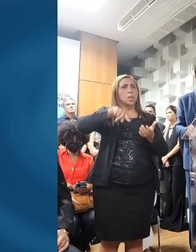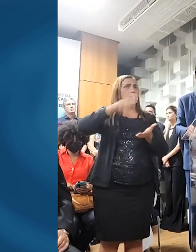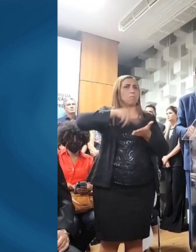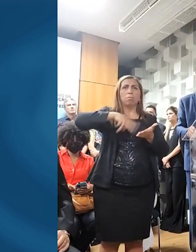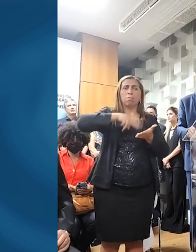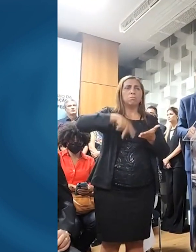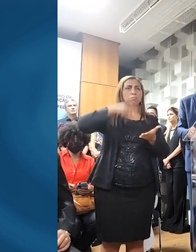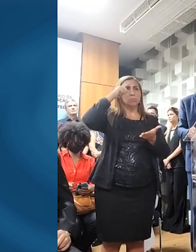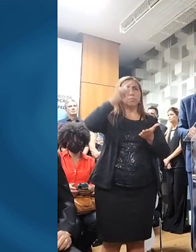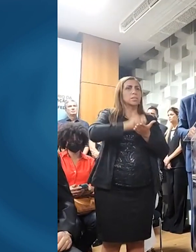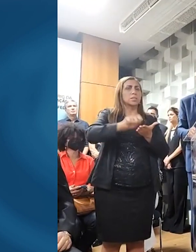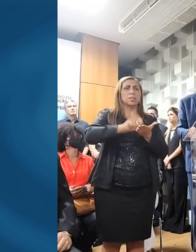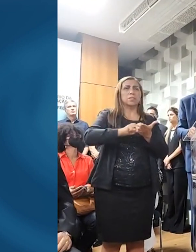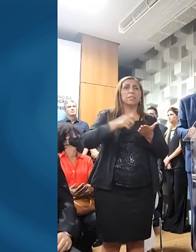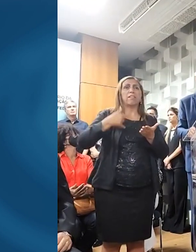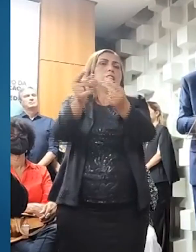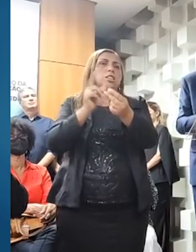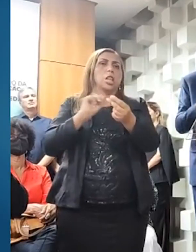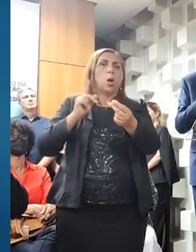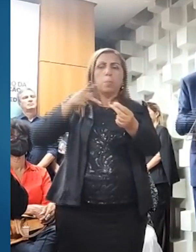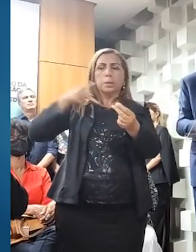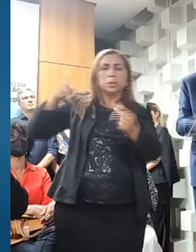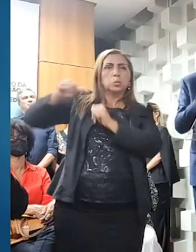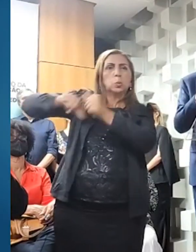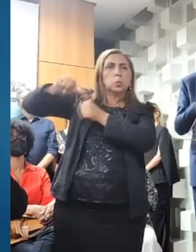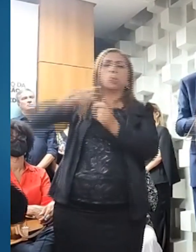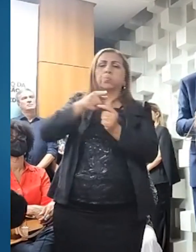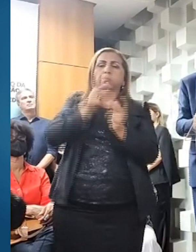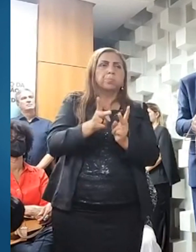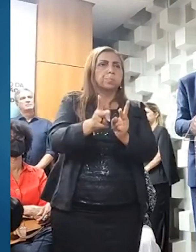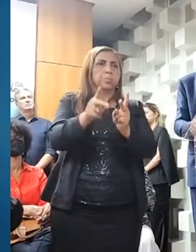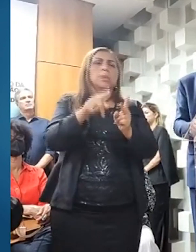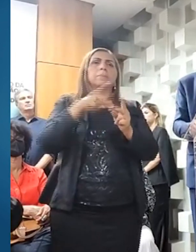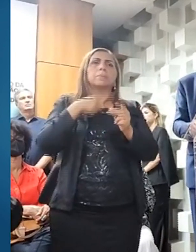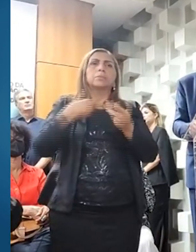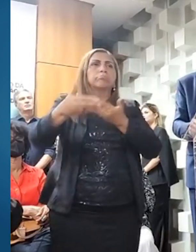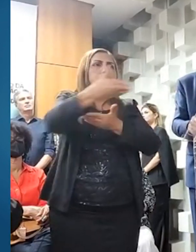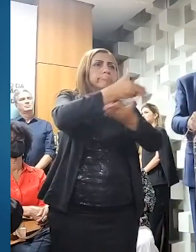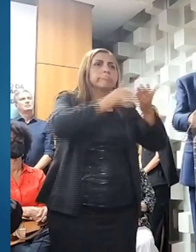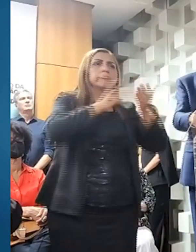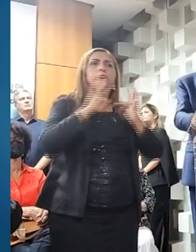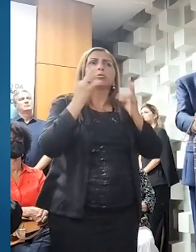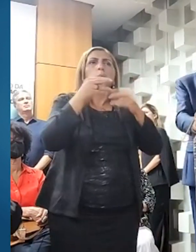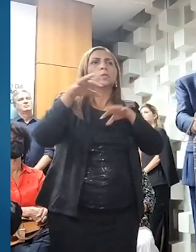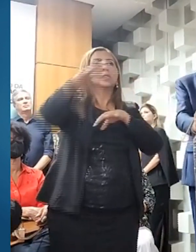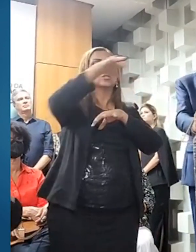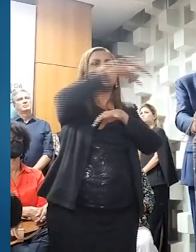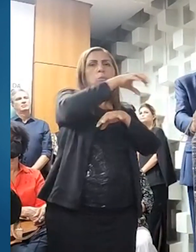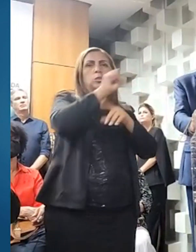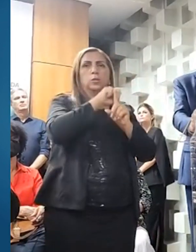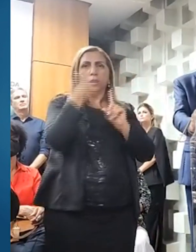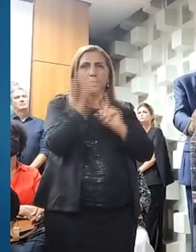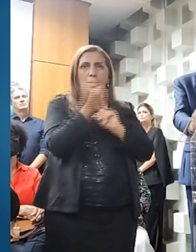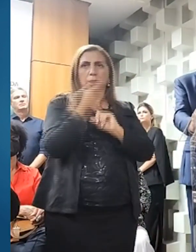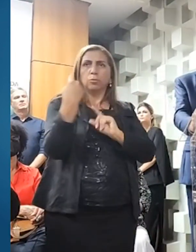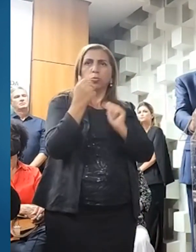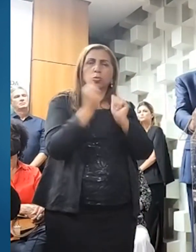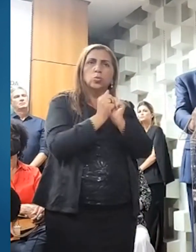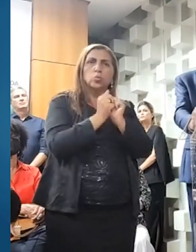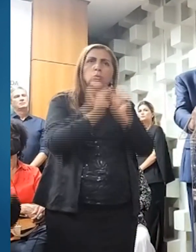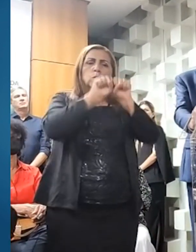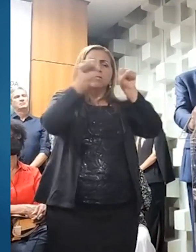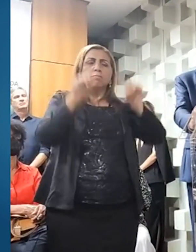ler nem escrever na idade certa. O ministro da Educação falou da experiência exitosa do Ceará nessa área, com a